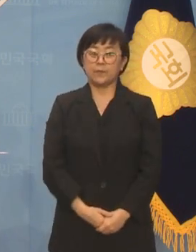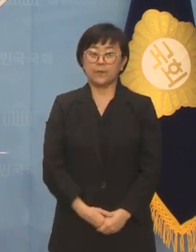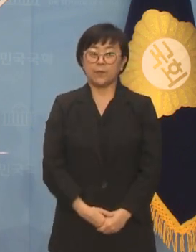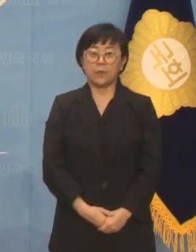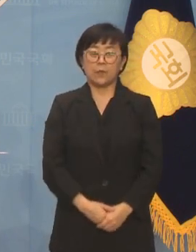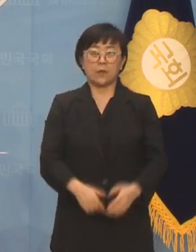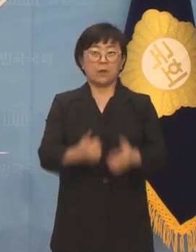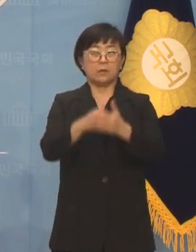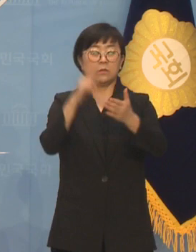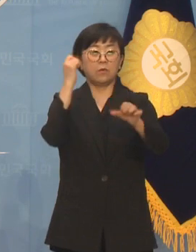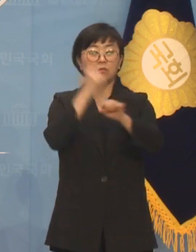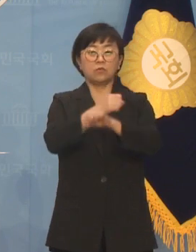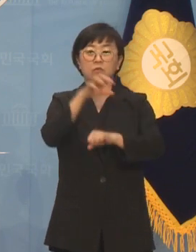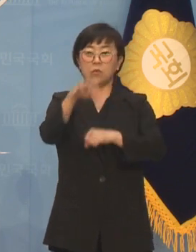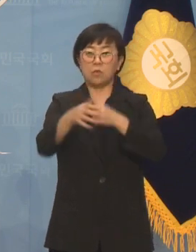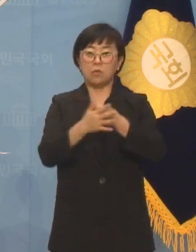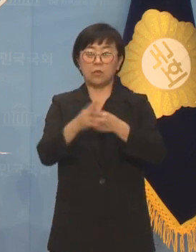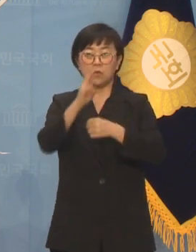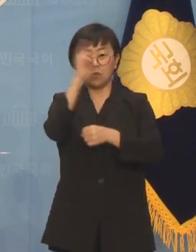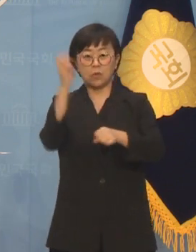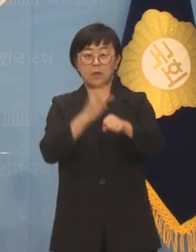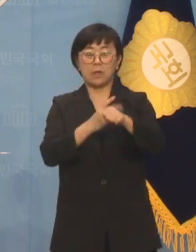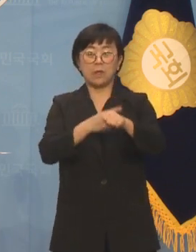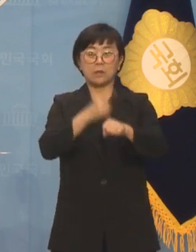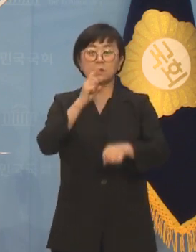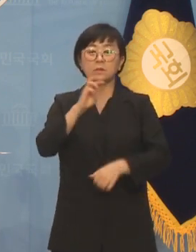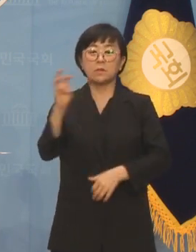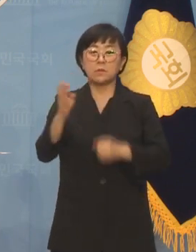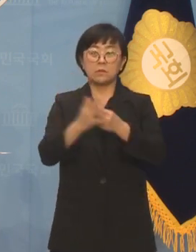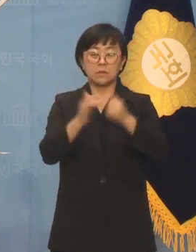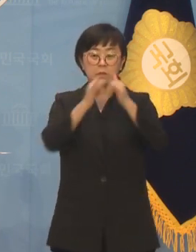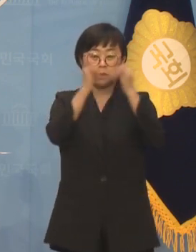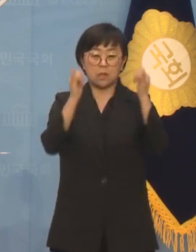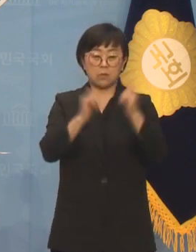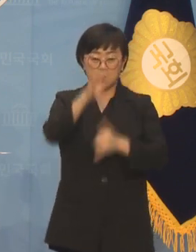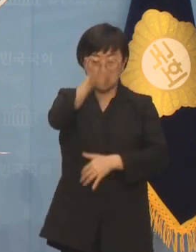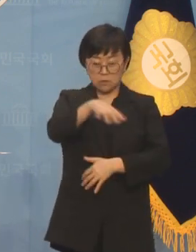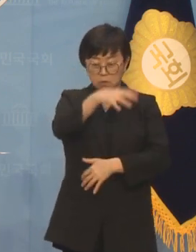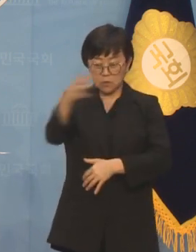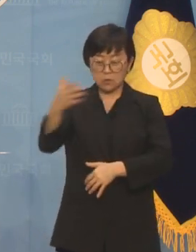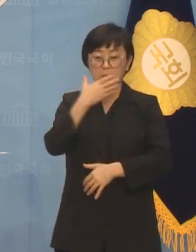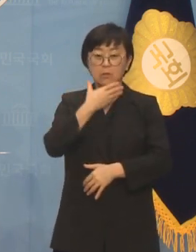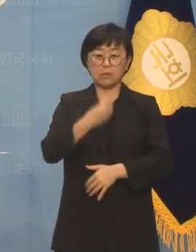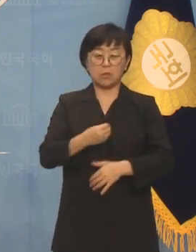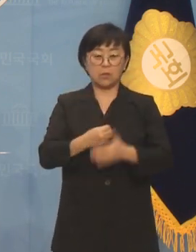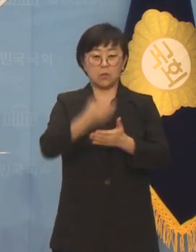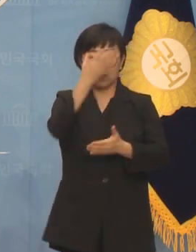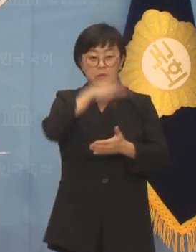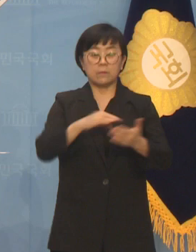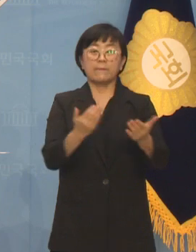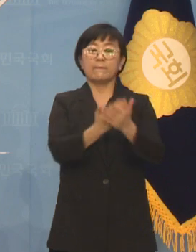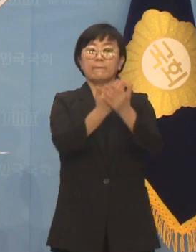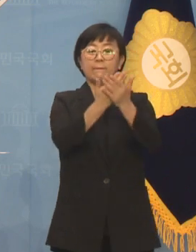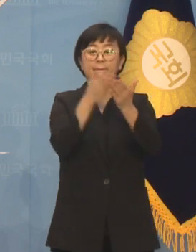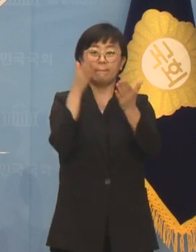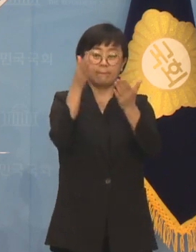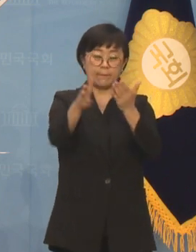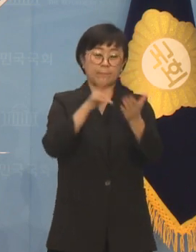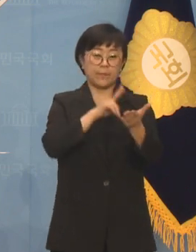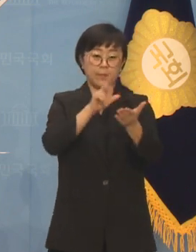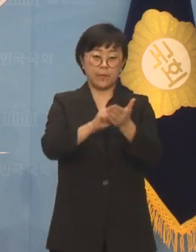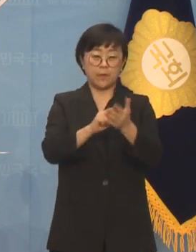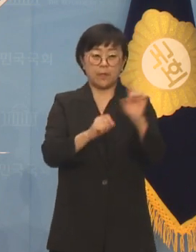미래연구원은 금요일 오후 1시 30분부터 사회지표로서의 행복, 효용과 발전 방향을 주제로